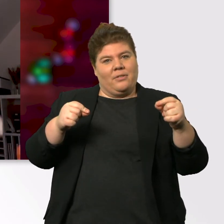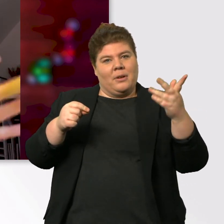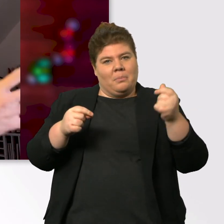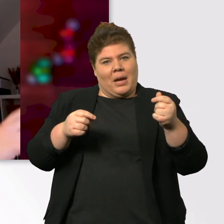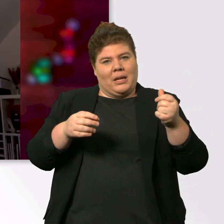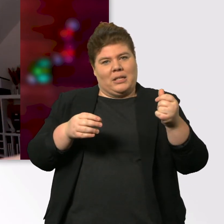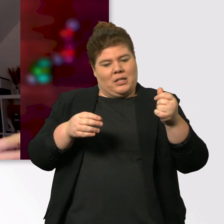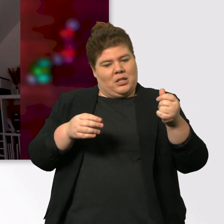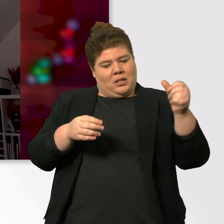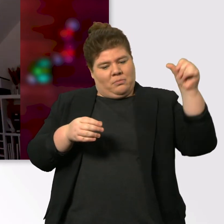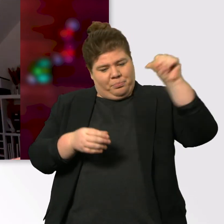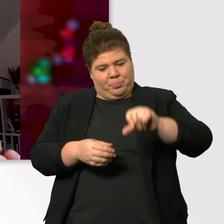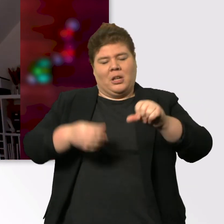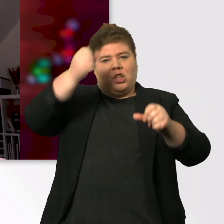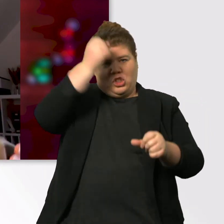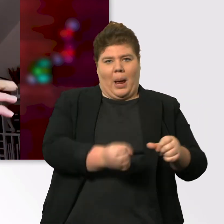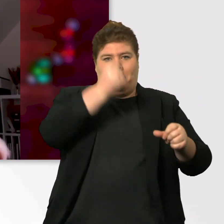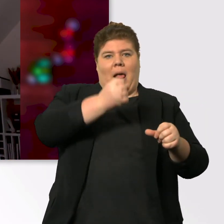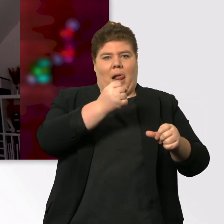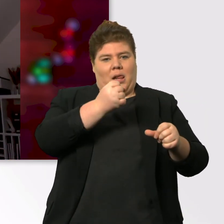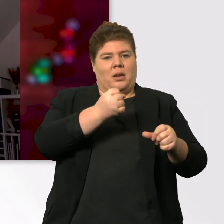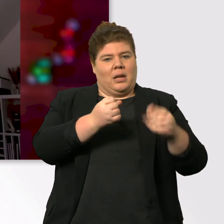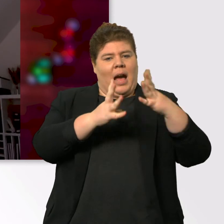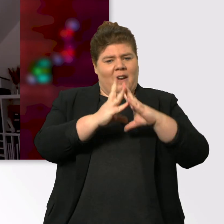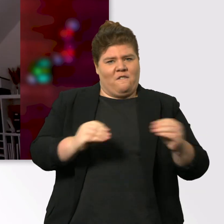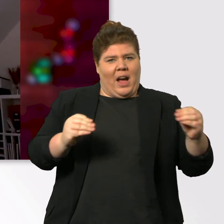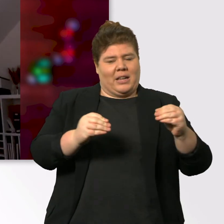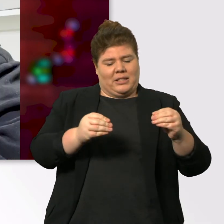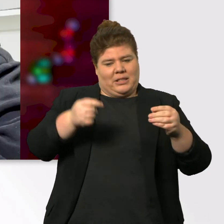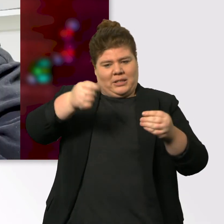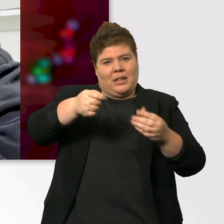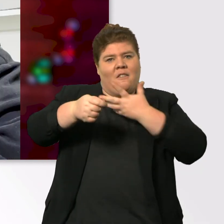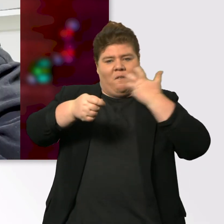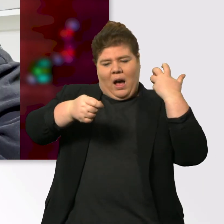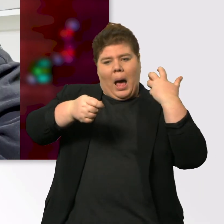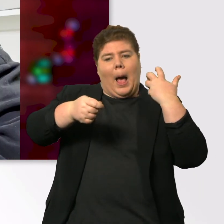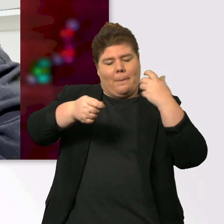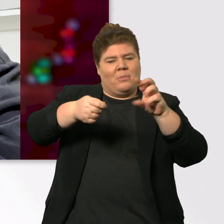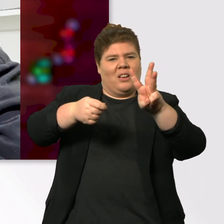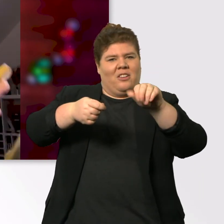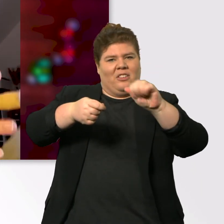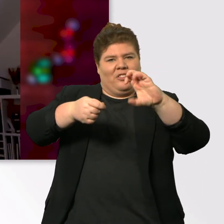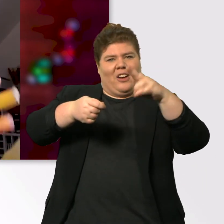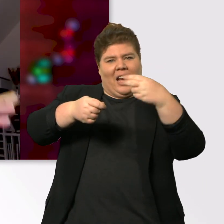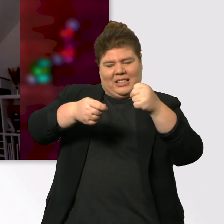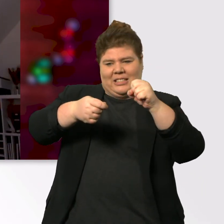dann hast du ja schon mindestens einen Löffel, wo du Wachs schmelzen kannst. Ach so. Oder falls dir mal ja im